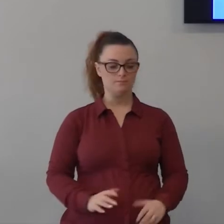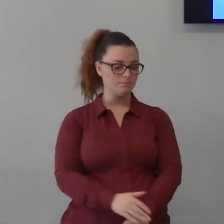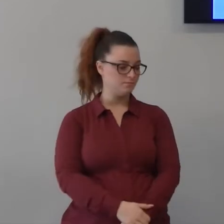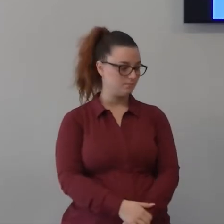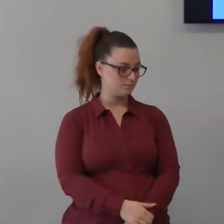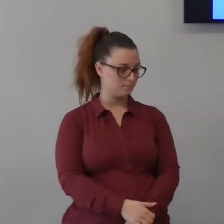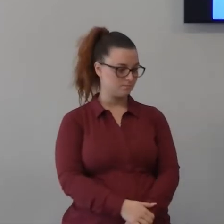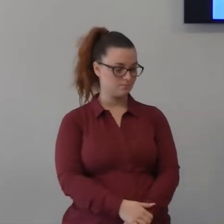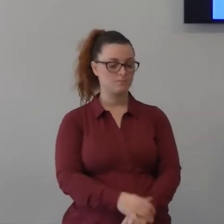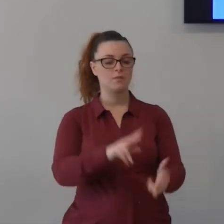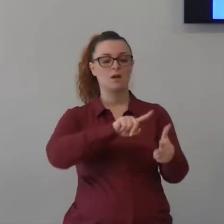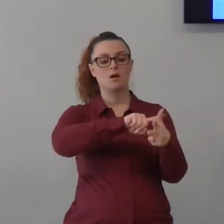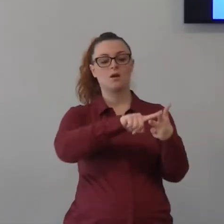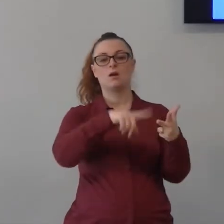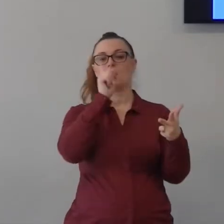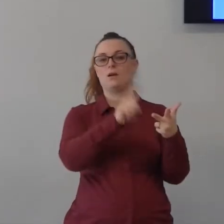fase 3